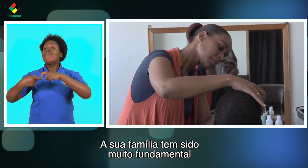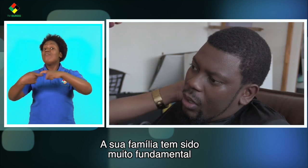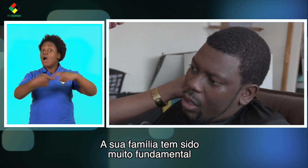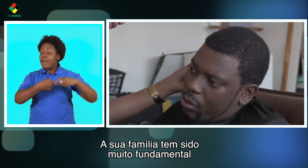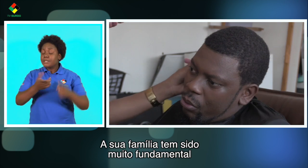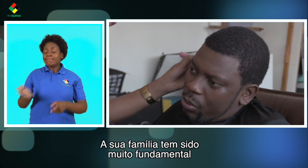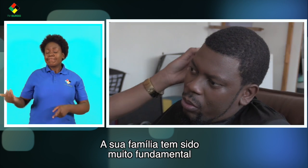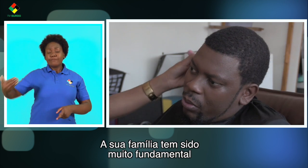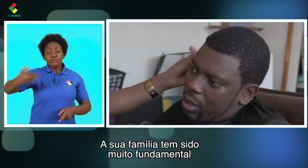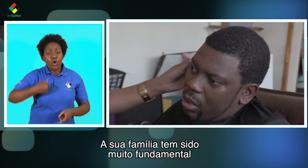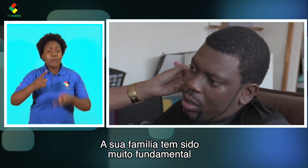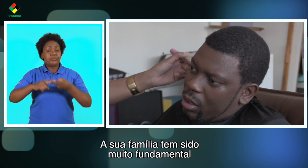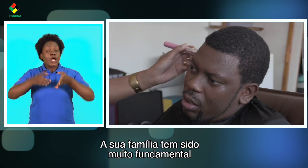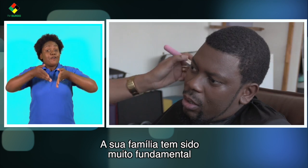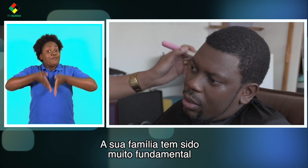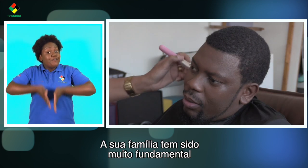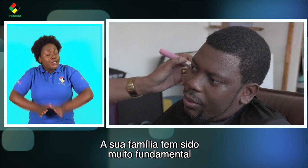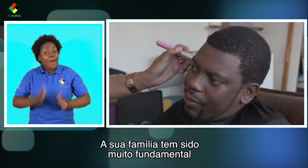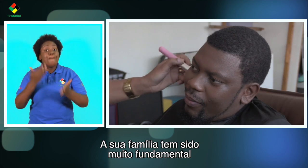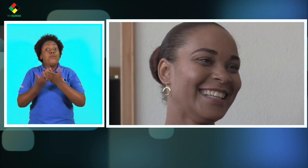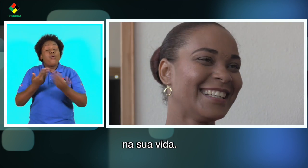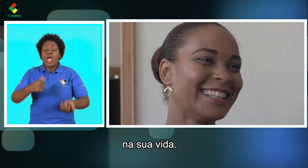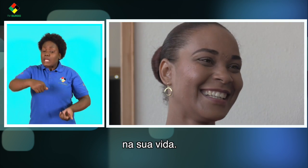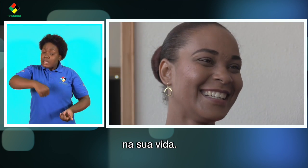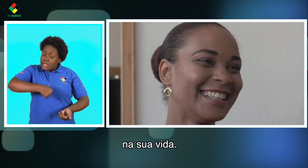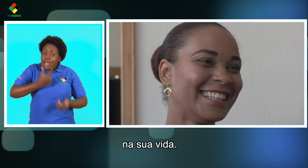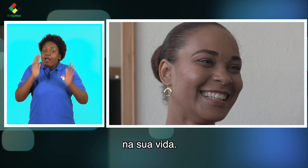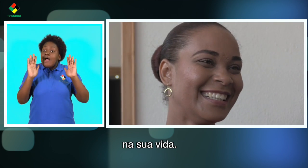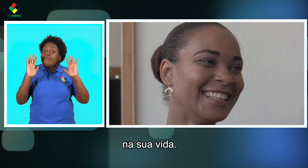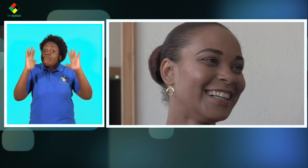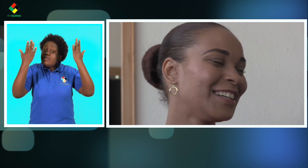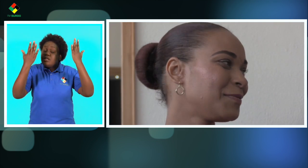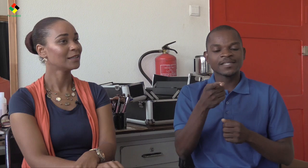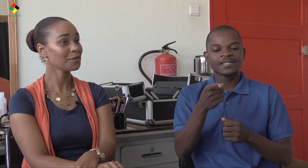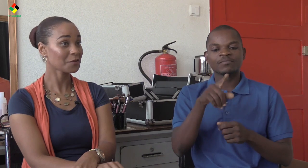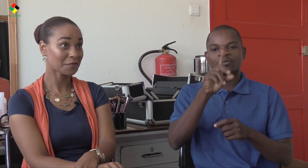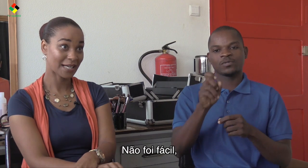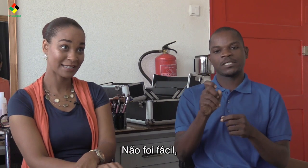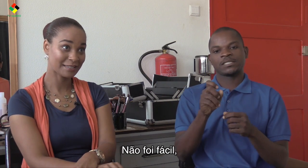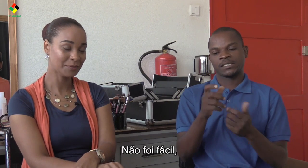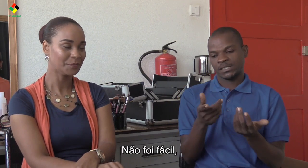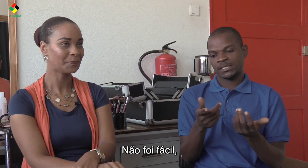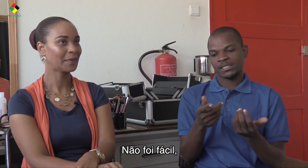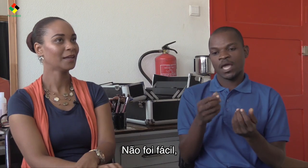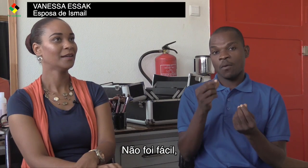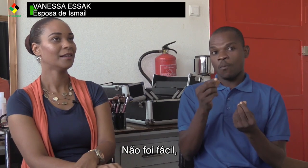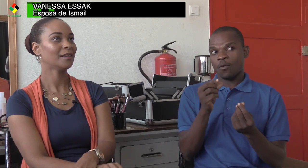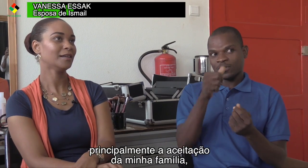tem sido muito fundamental na sua vida. Não foi fácil,